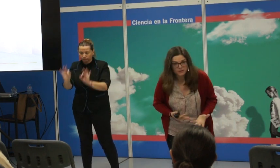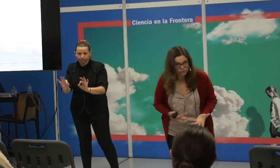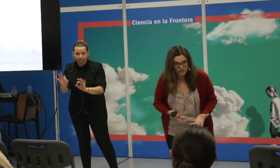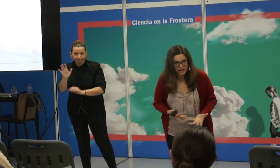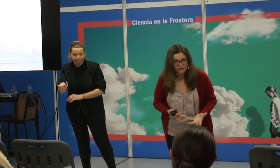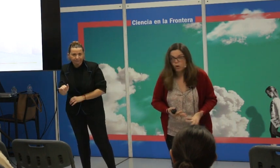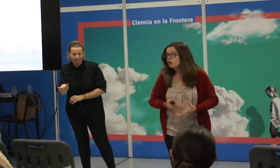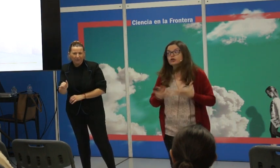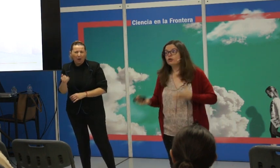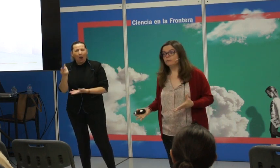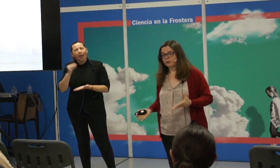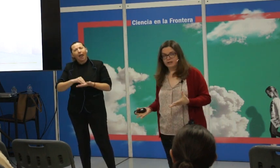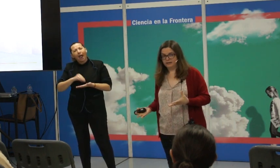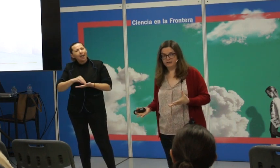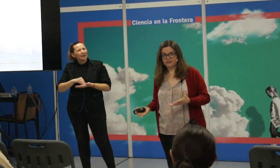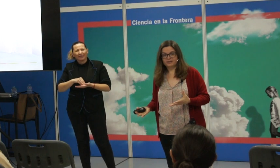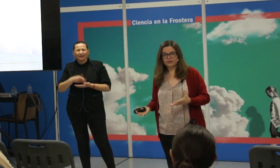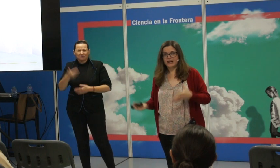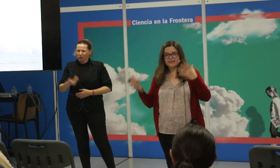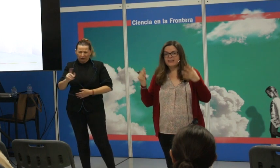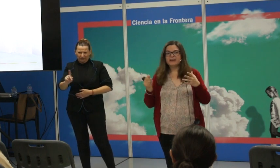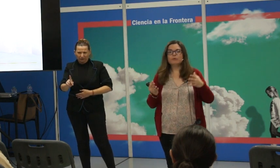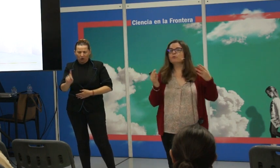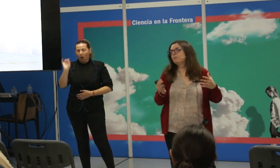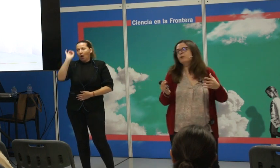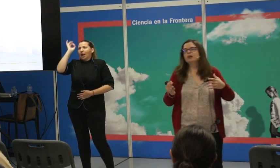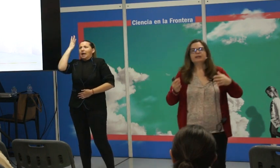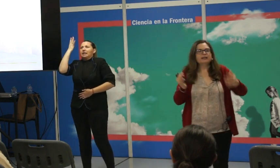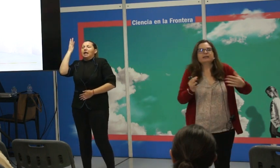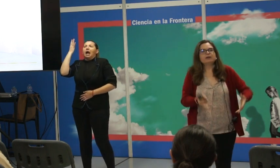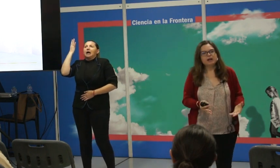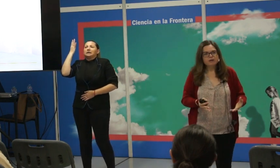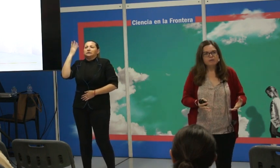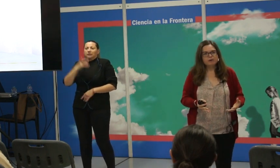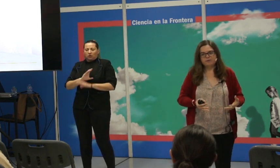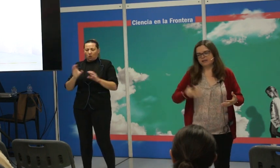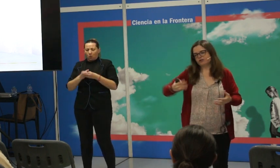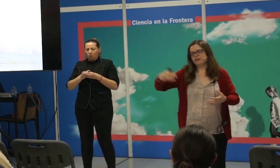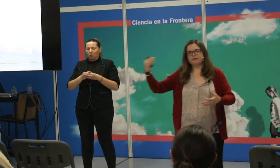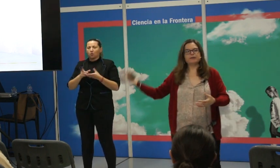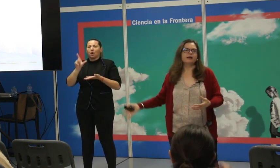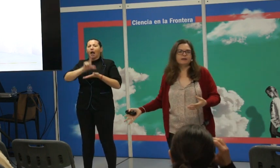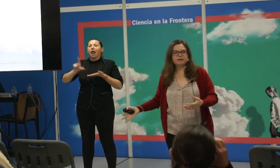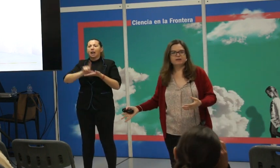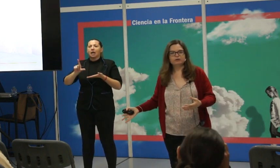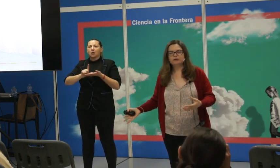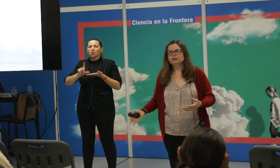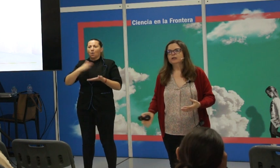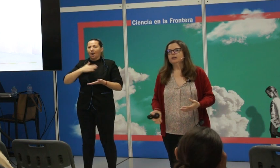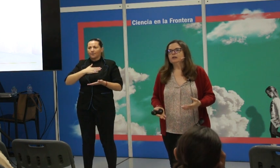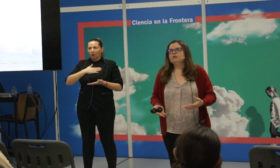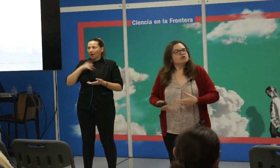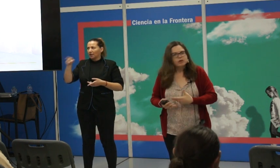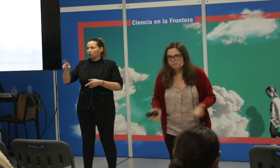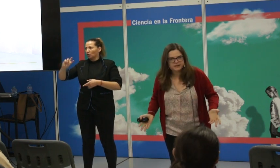muchas veces no están o no son importantes. O sea, la idea de que un grupo tiene que tener una lengua propia y eso le diferencia claramente de otro,